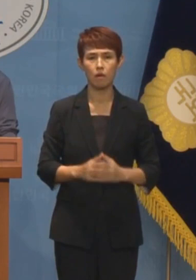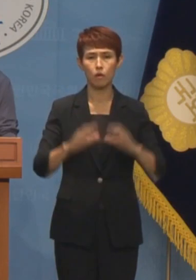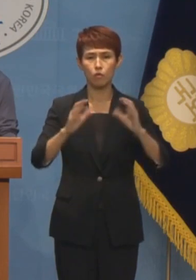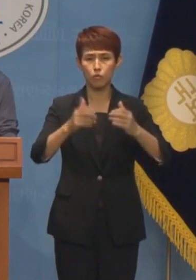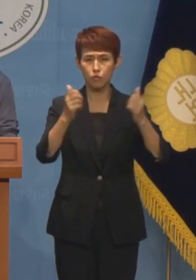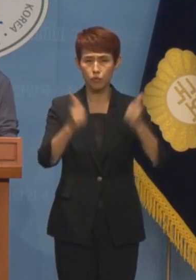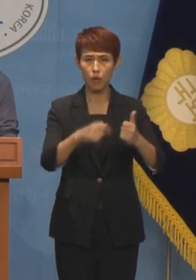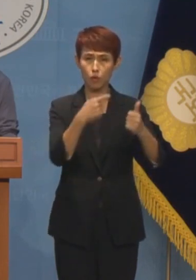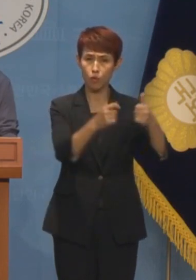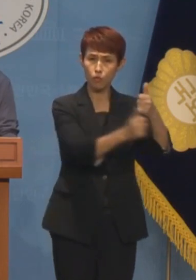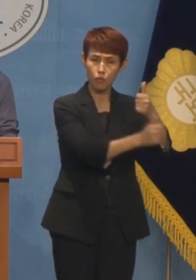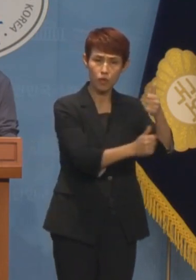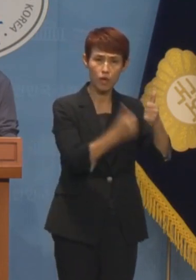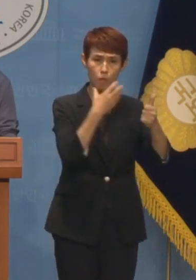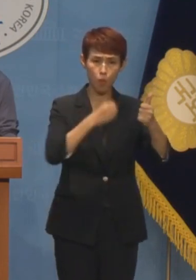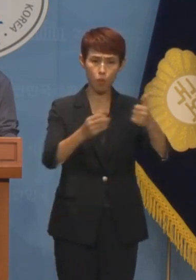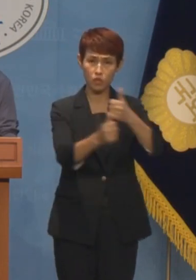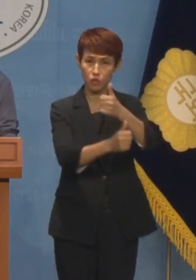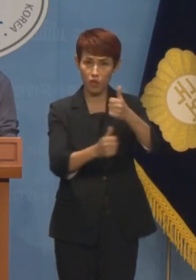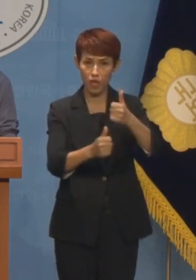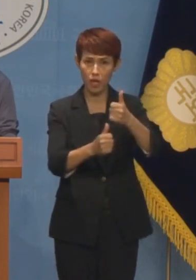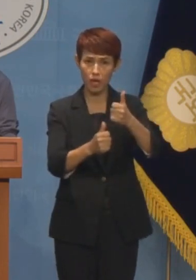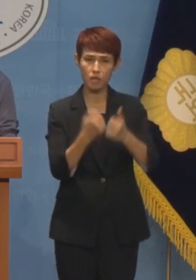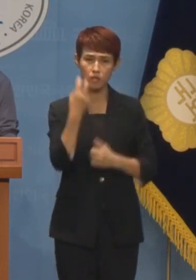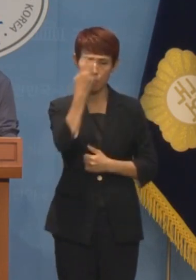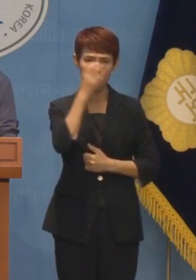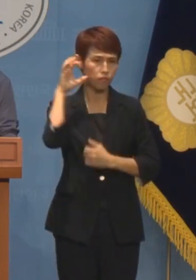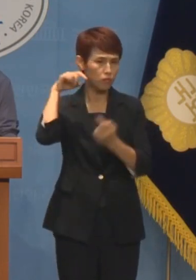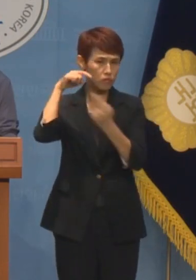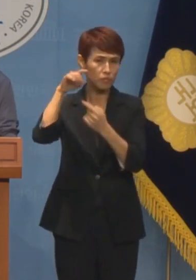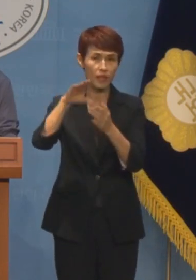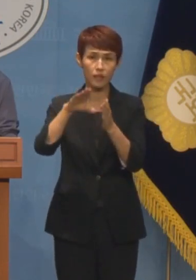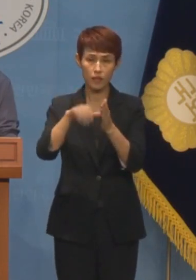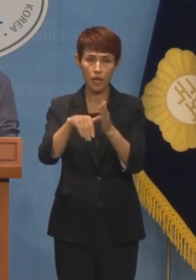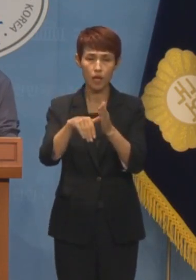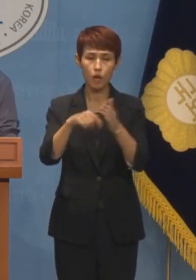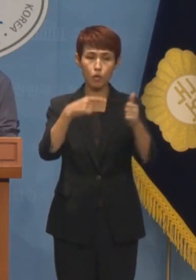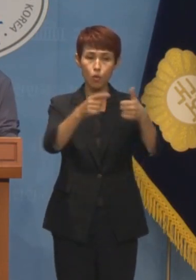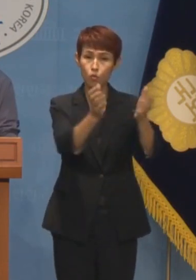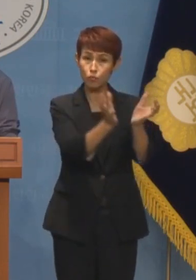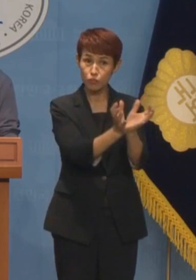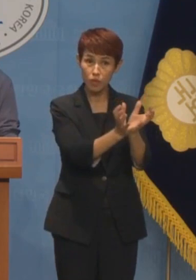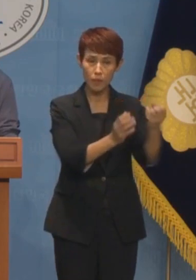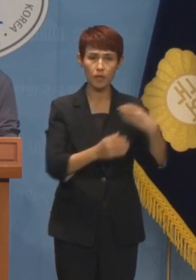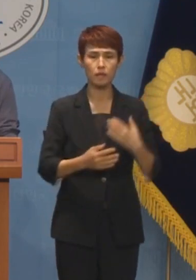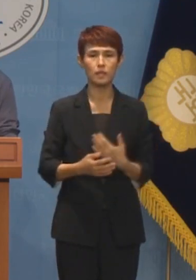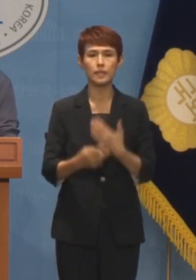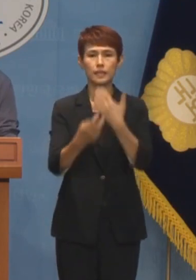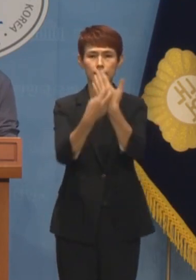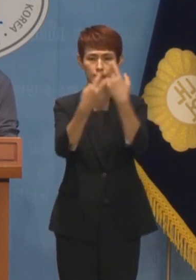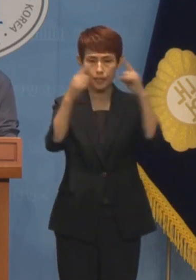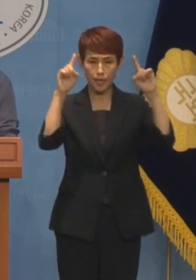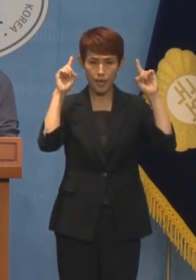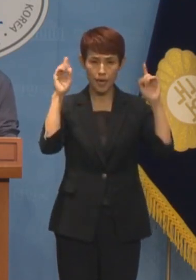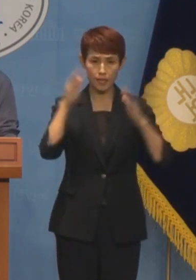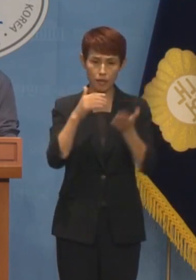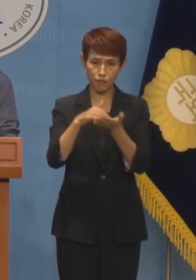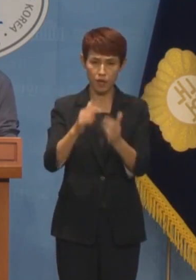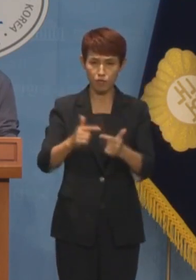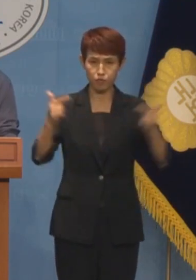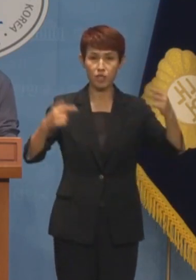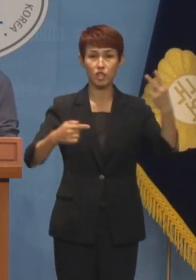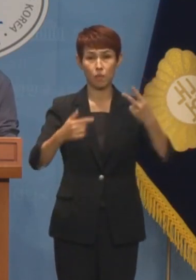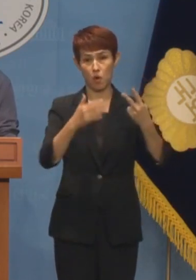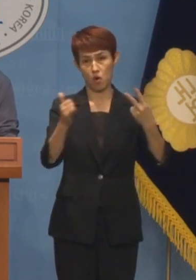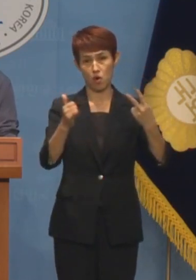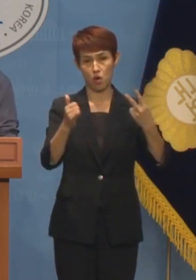보건복지위의 의대 교육점검 청문회에서 교육부는 의대 정원 2천 명을 늘리고 배정해온